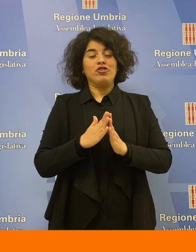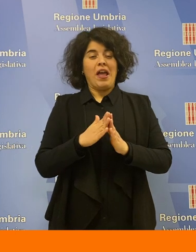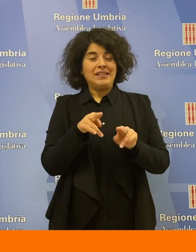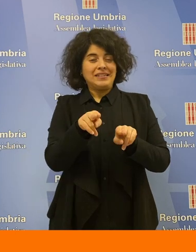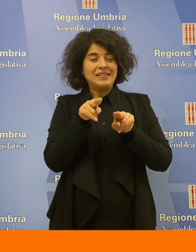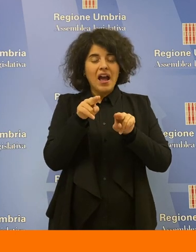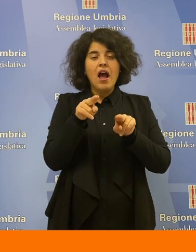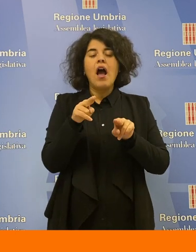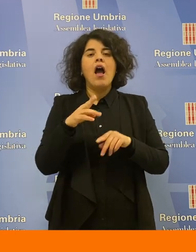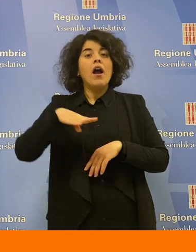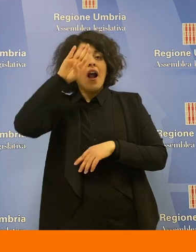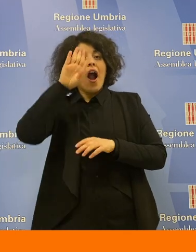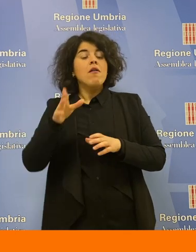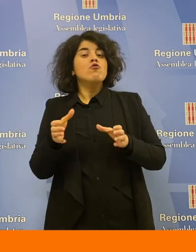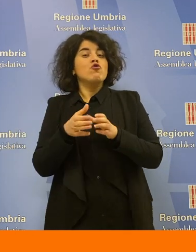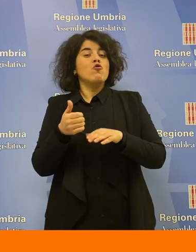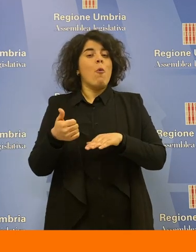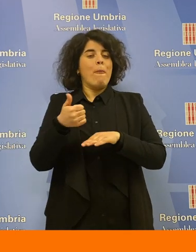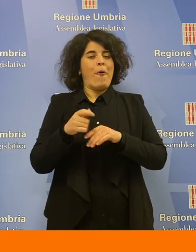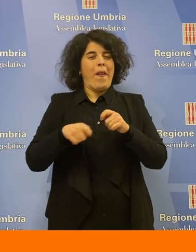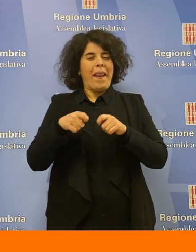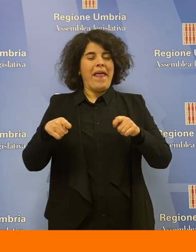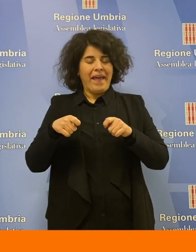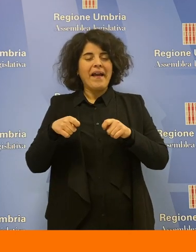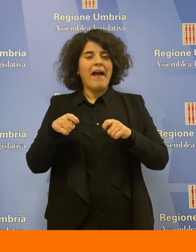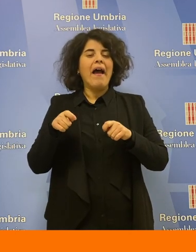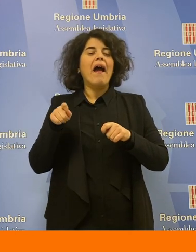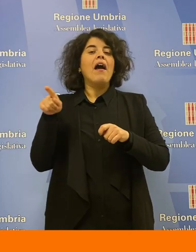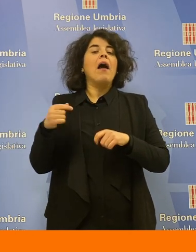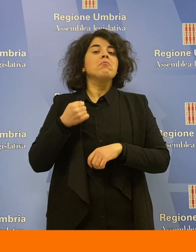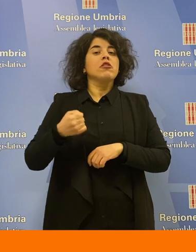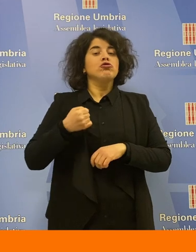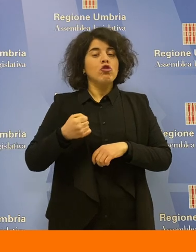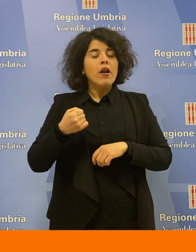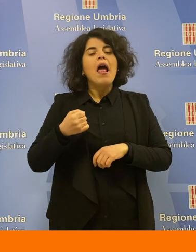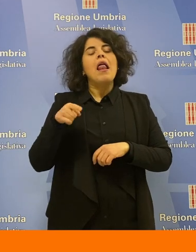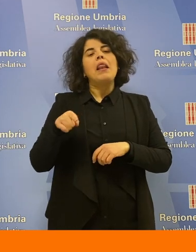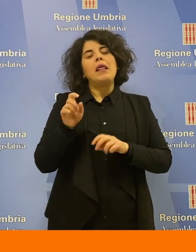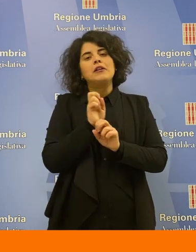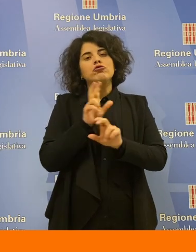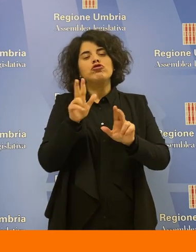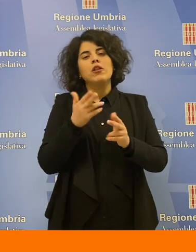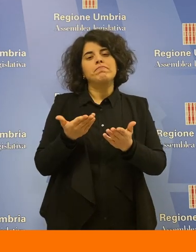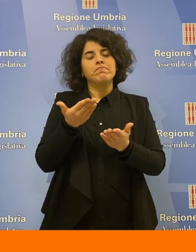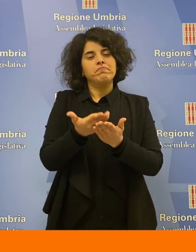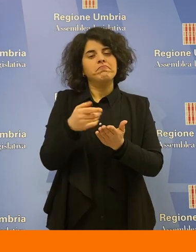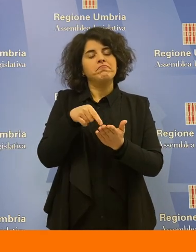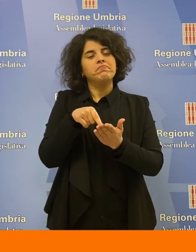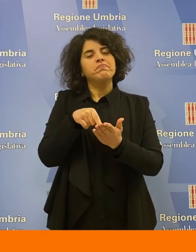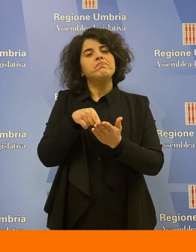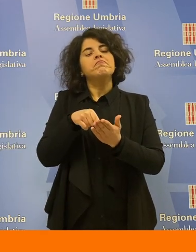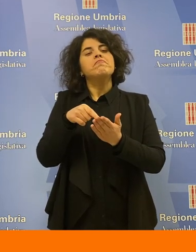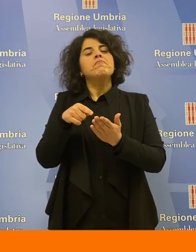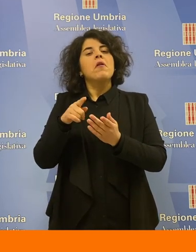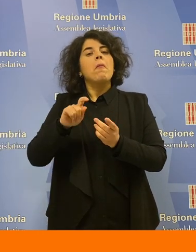caccia. Il capogruppo della Lega Umbria in Assemblea legislativa, Stefano Pastorelli, ha annunciato così la presentazione di una proposta di